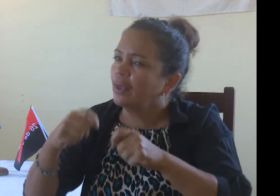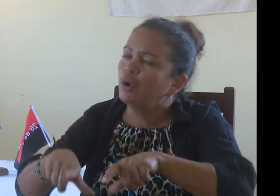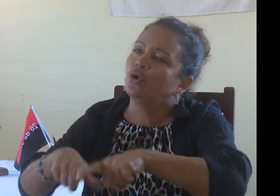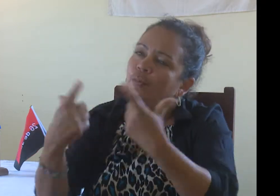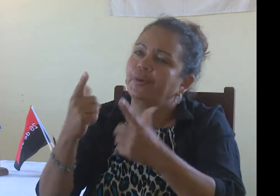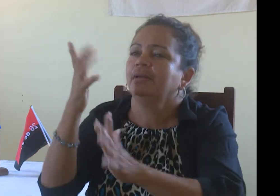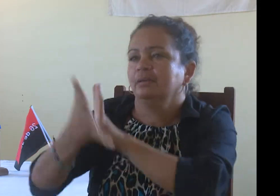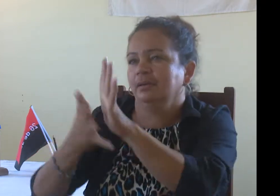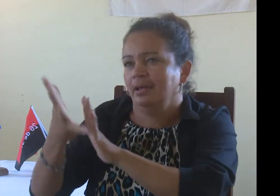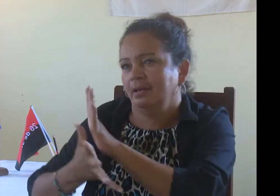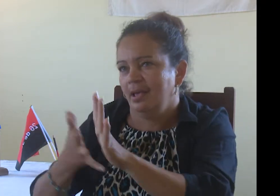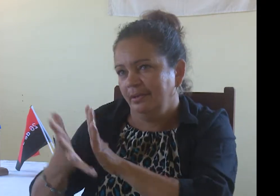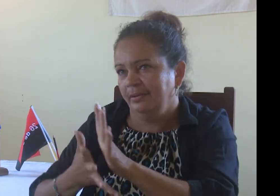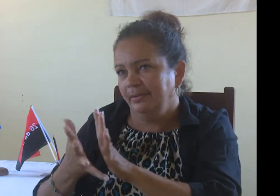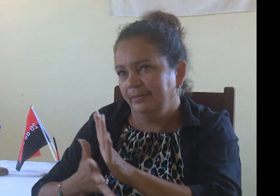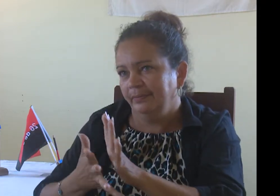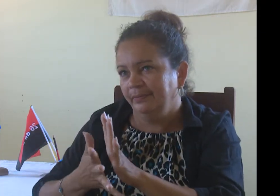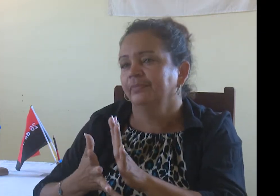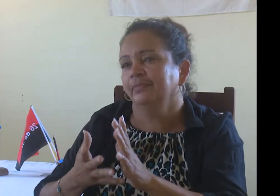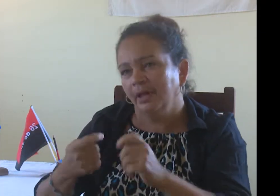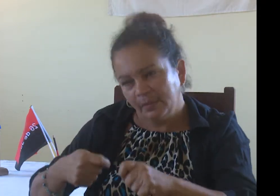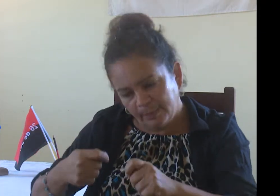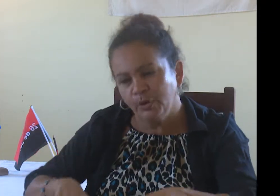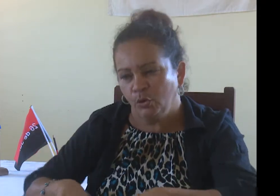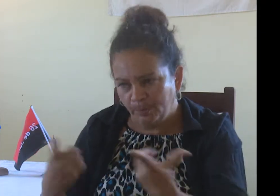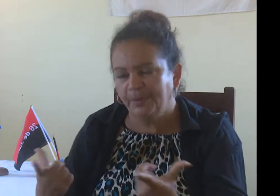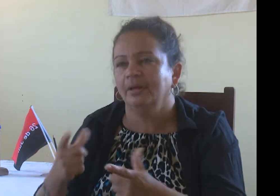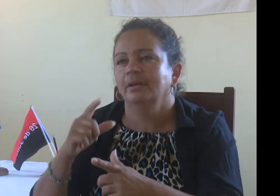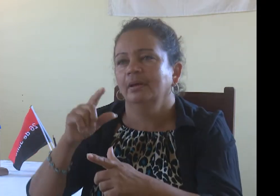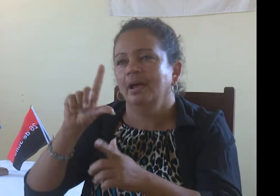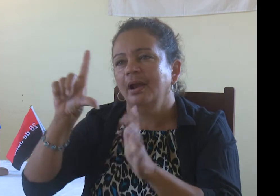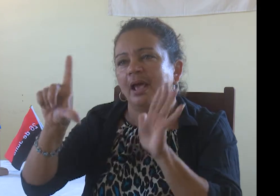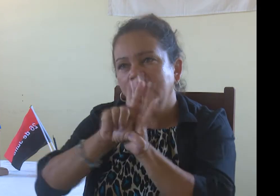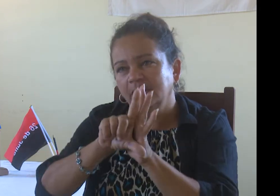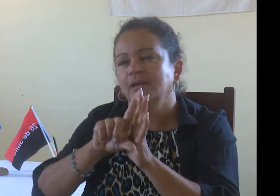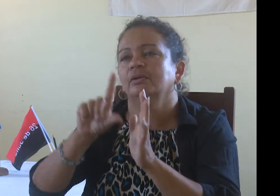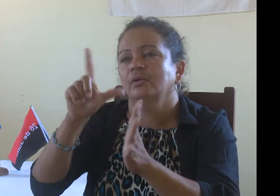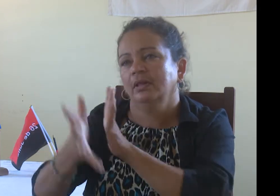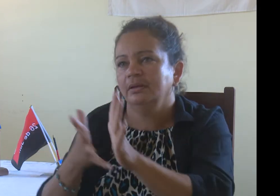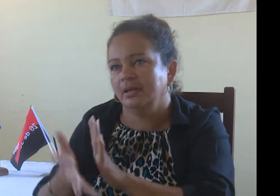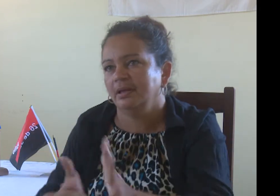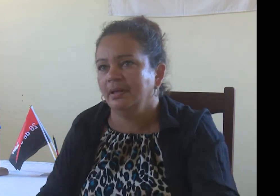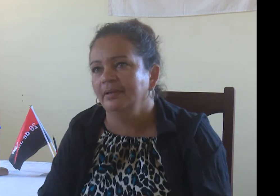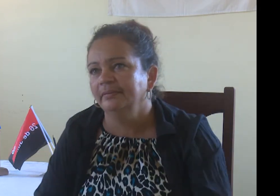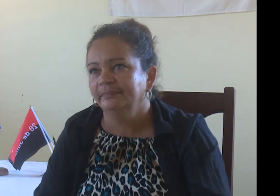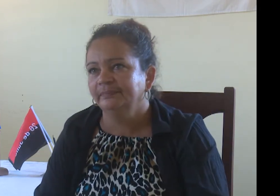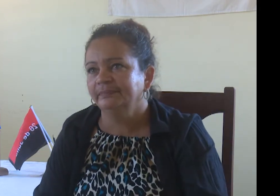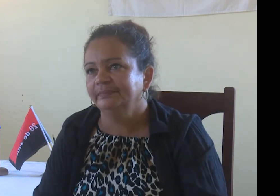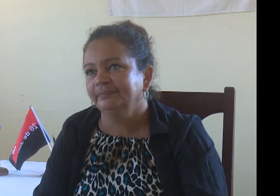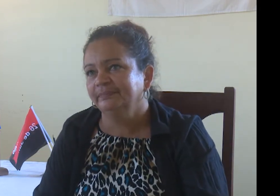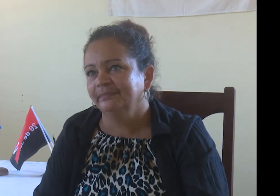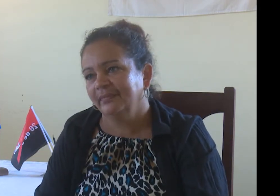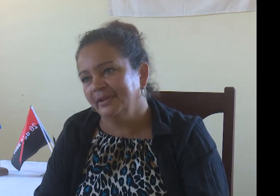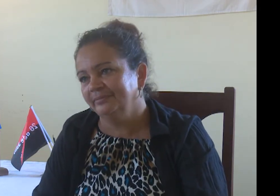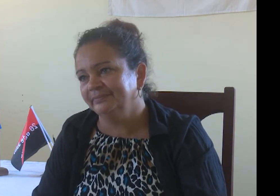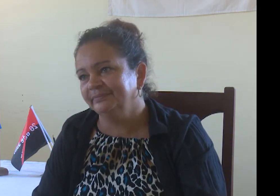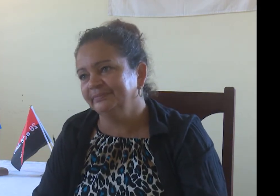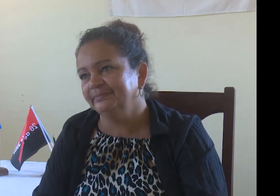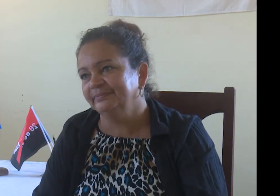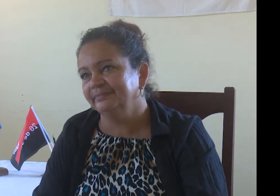que trabajen con niños, con pérdidas auditivas, conozcan la lengua de señas